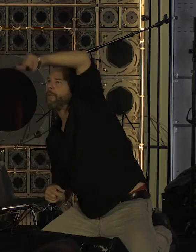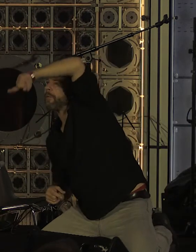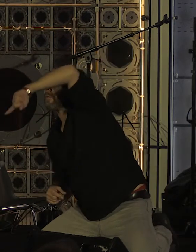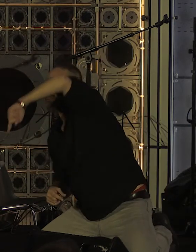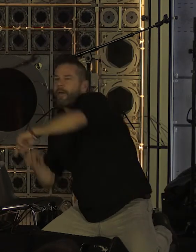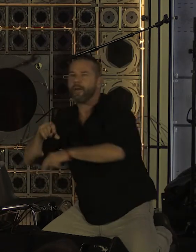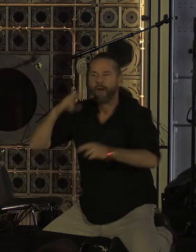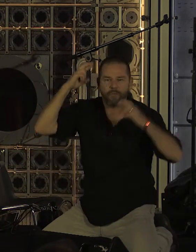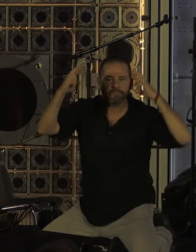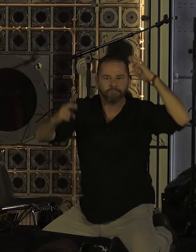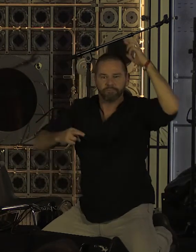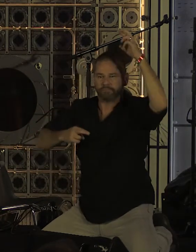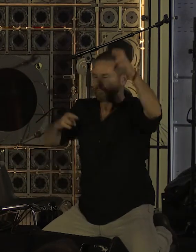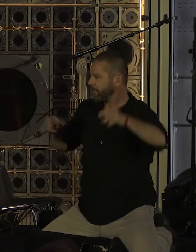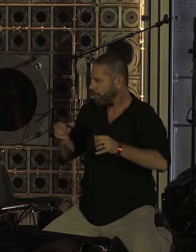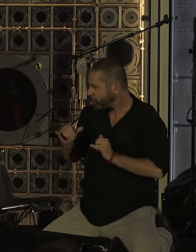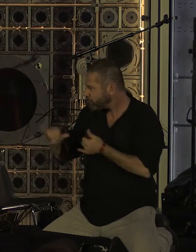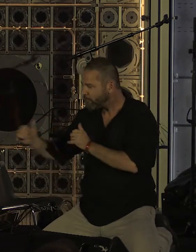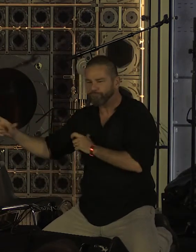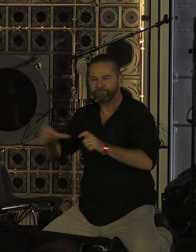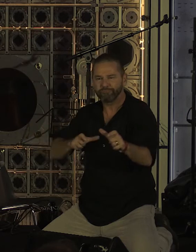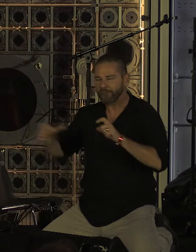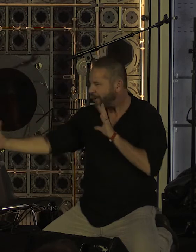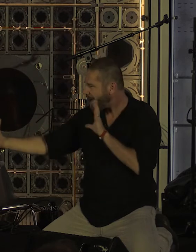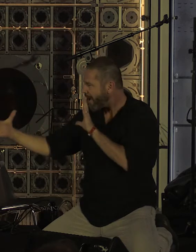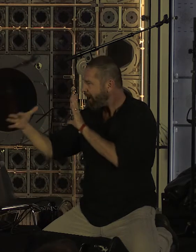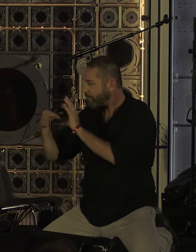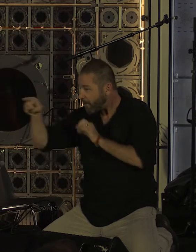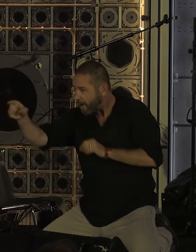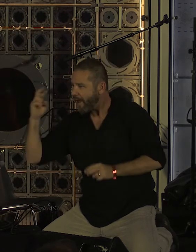jour Je t'écrirais ce miroir Flan d'en noir